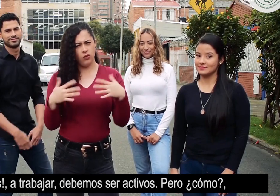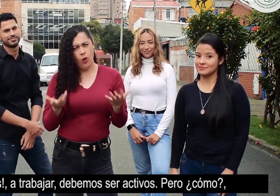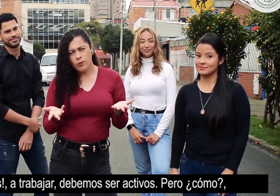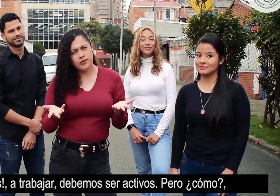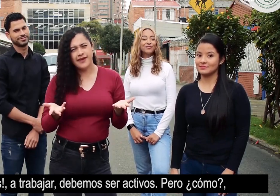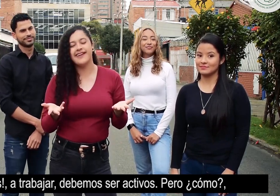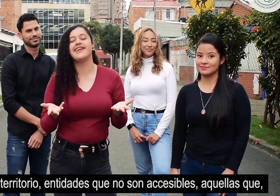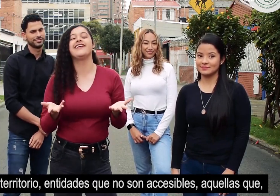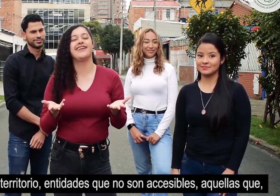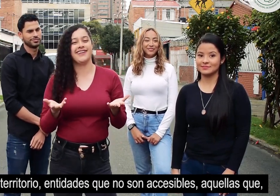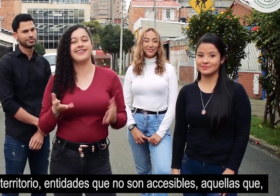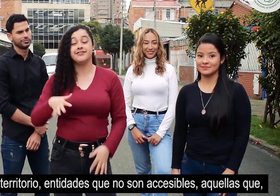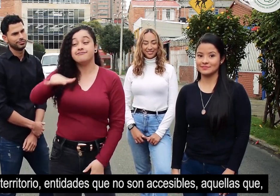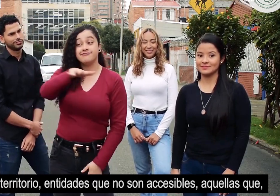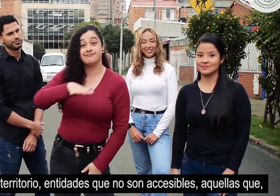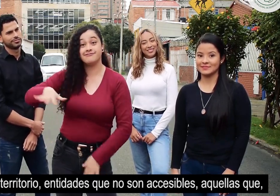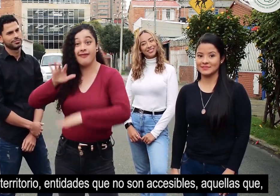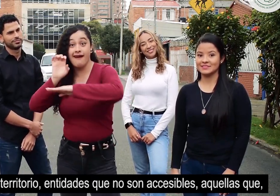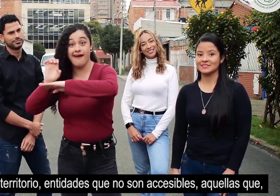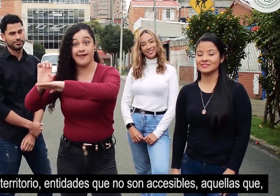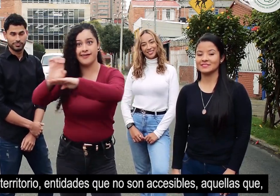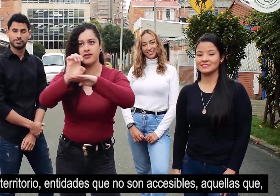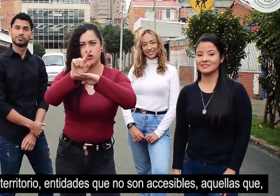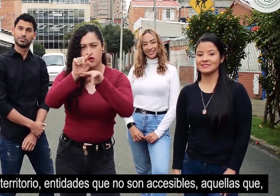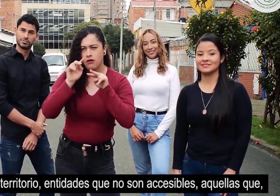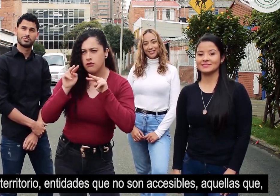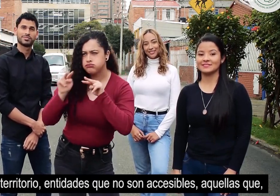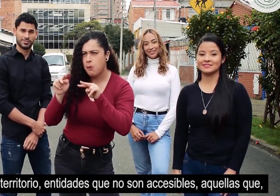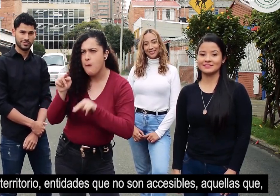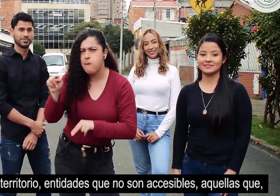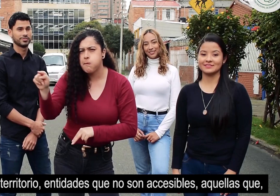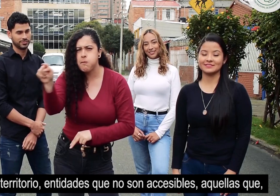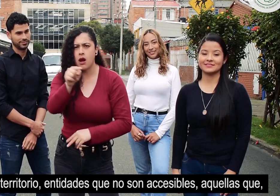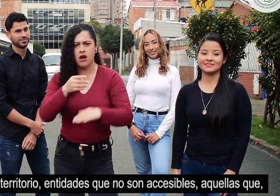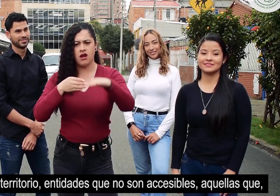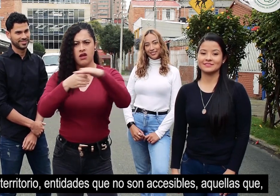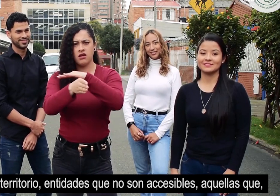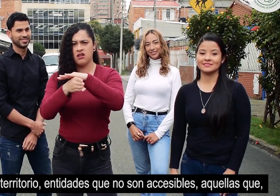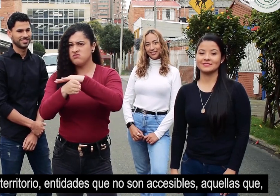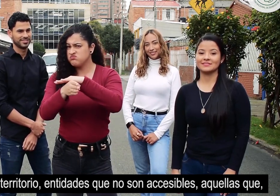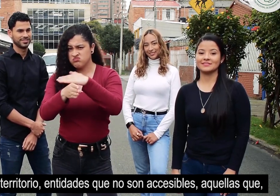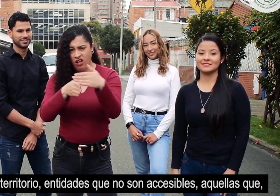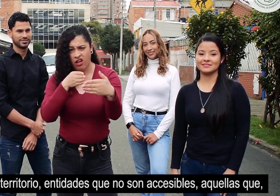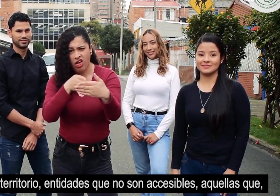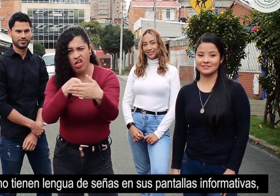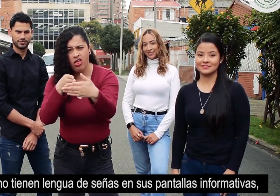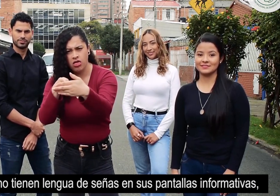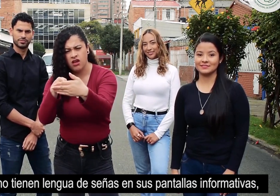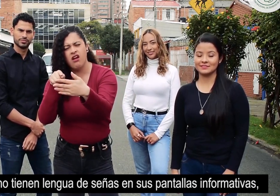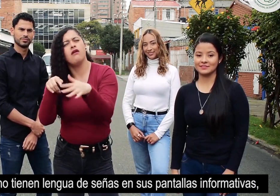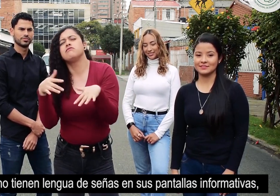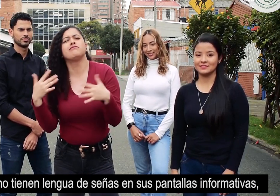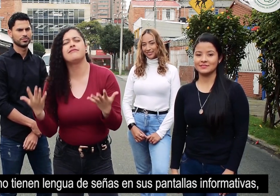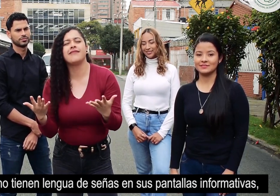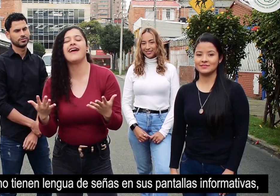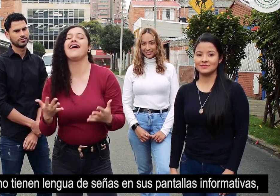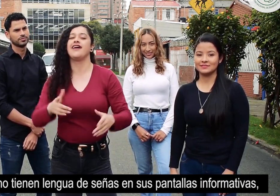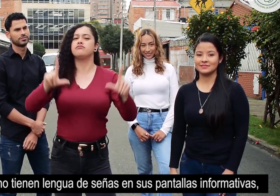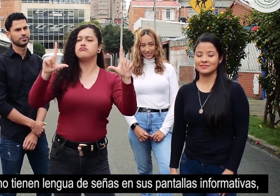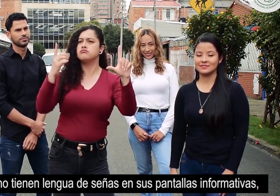¿cómo? Identifica en tu territorio entidades que no son accesibles, aquellas que, por ejemplo, no tienen lengua de señas en sus